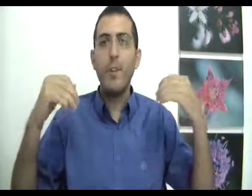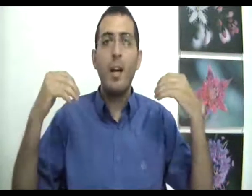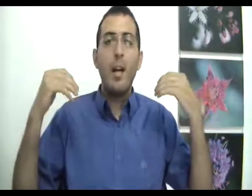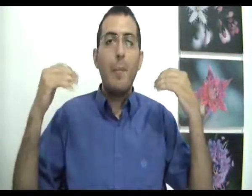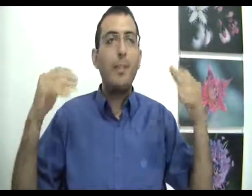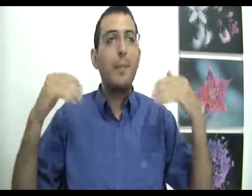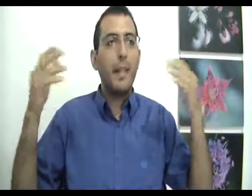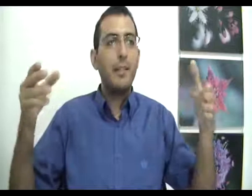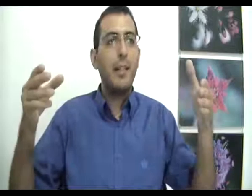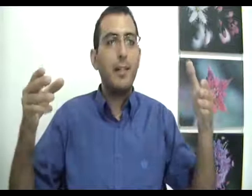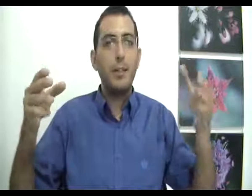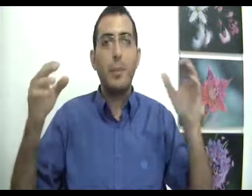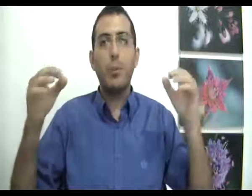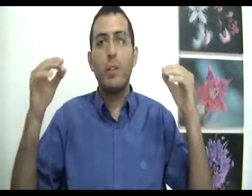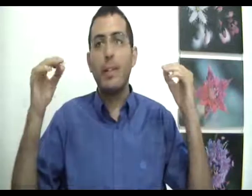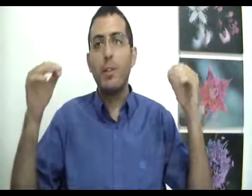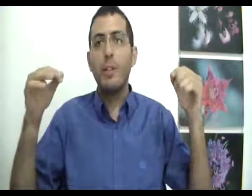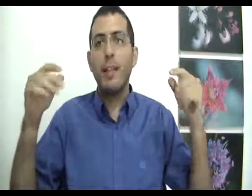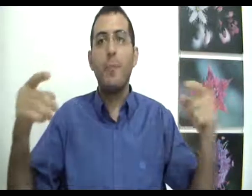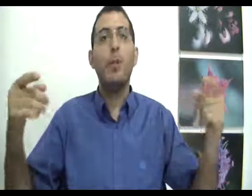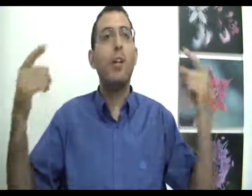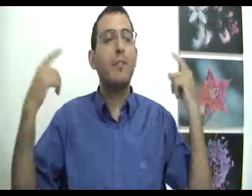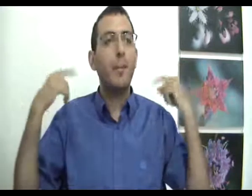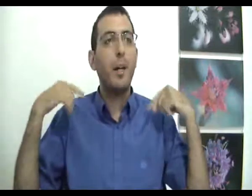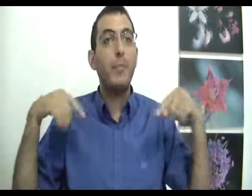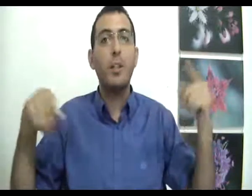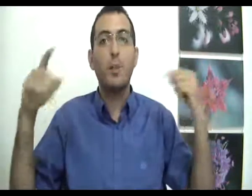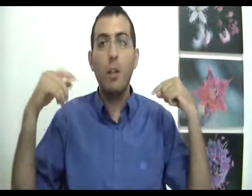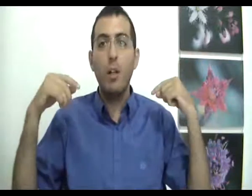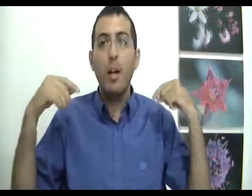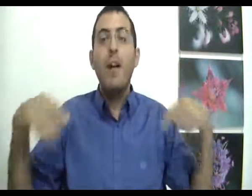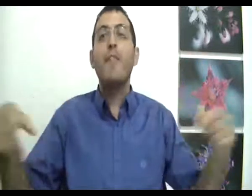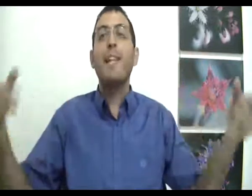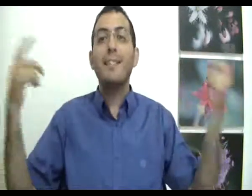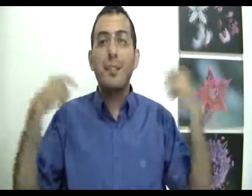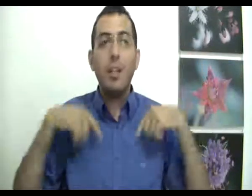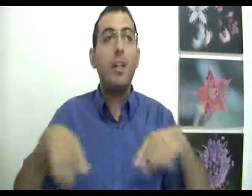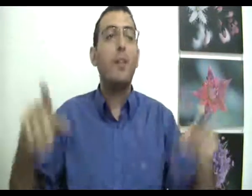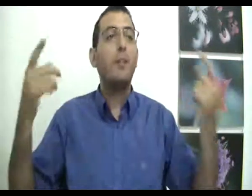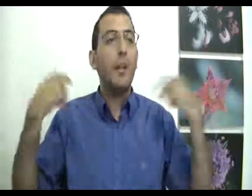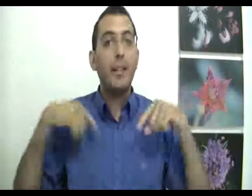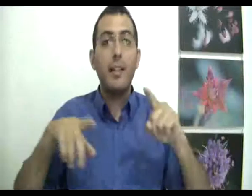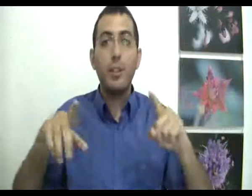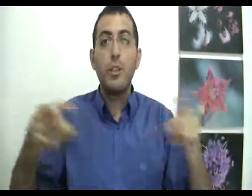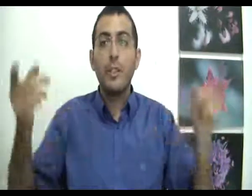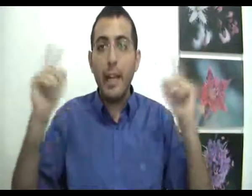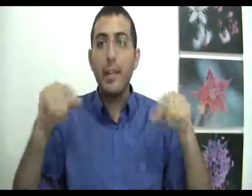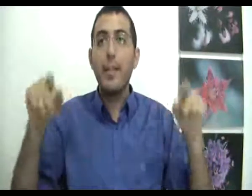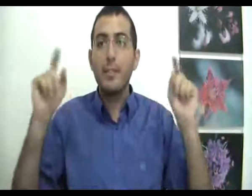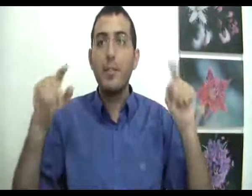מה שאדם כן צריך לעשות זה פשוט לנסות להיזכר בכל הדברים הרעים שקרו לו ולנסות לחוות אותם מחדש כן, לנסות,